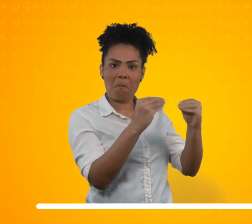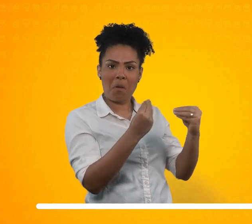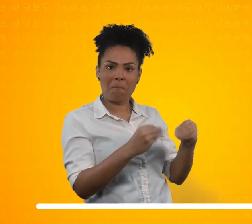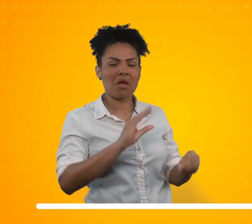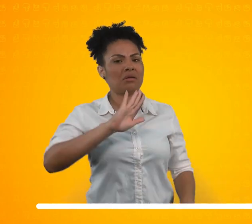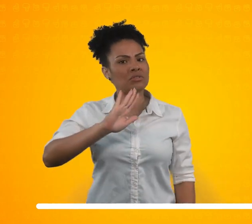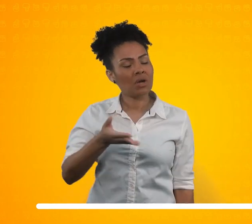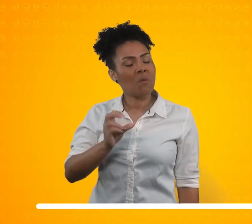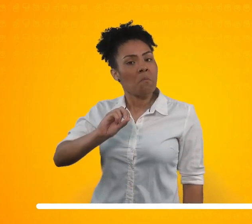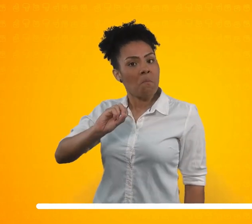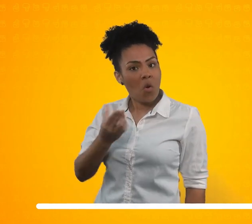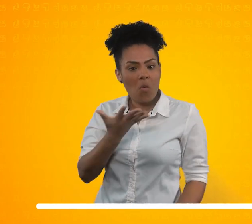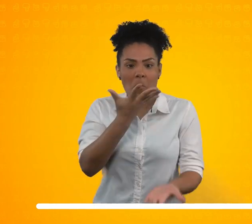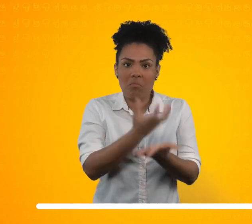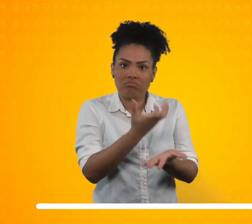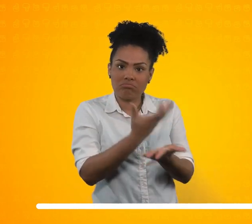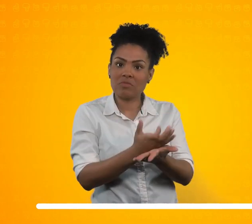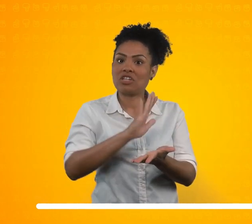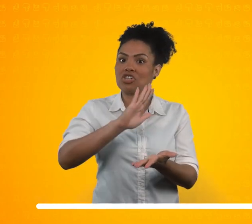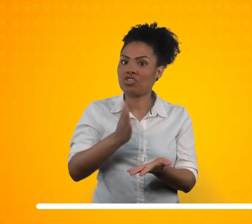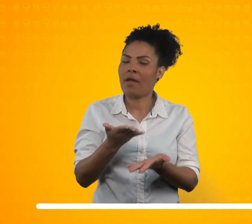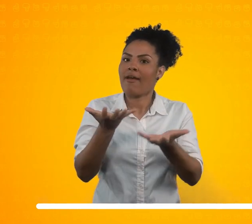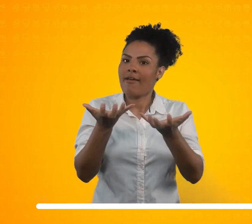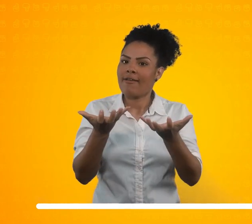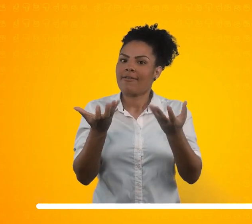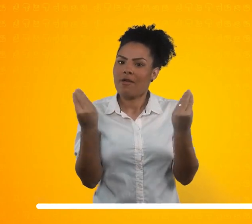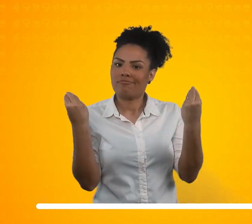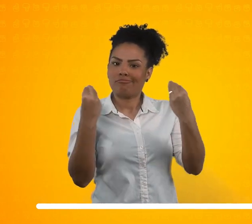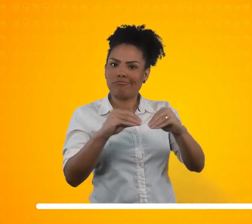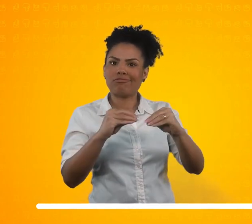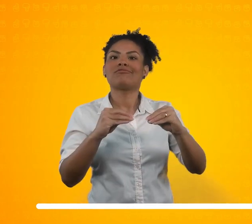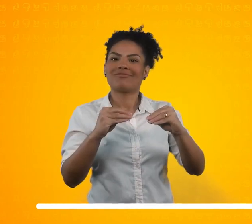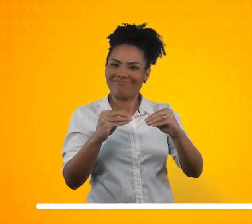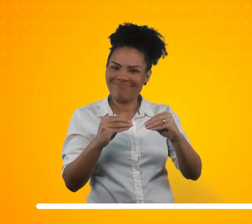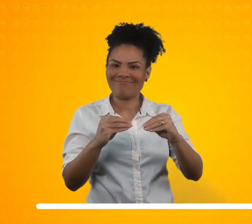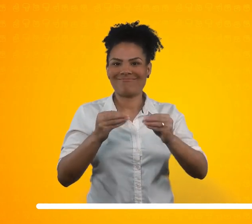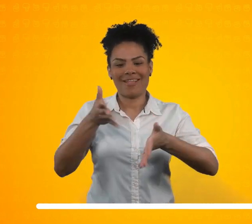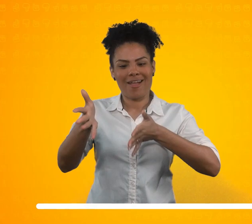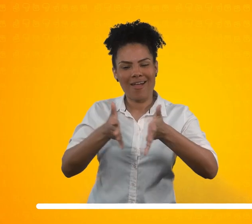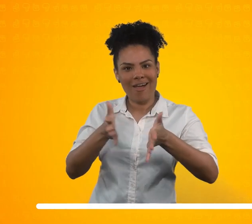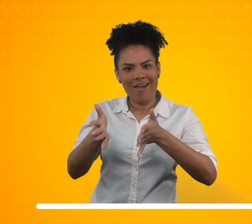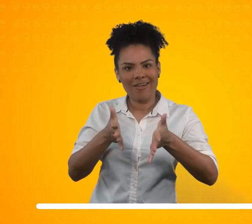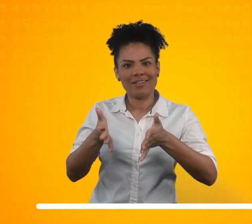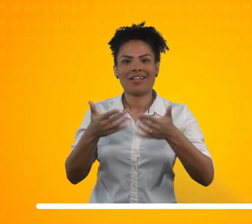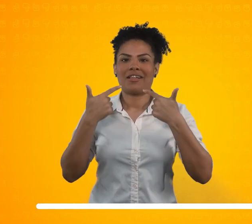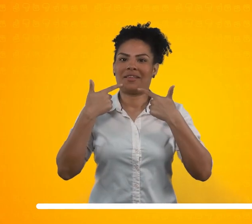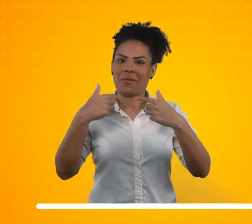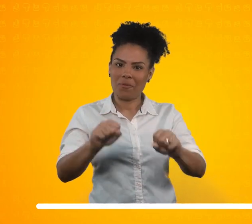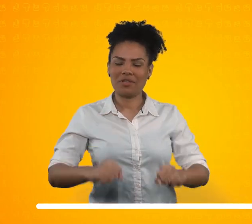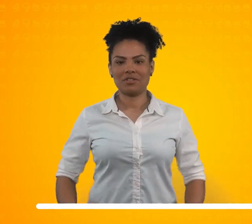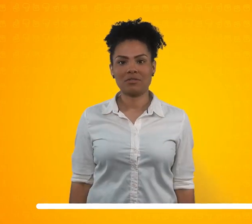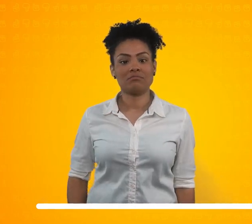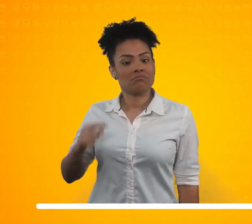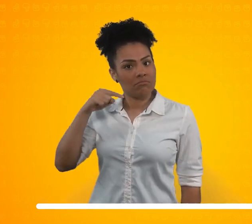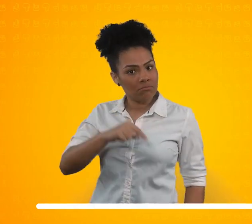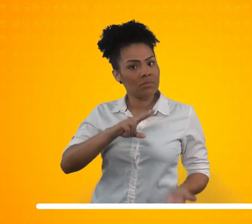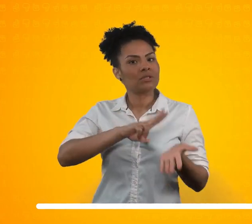querem adicionar acessibilidade linguística. Esses são materiais que o tradutor pode fazer. Mas,